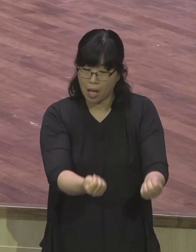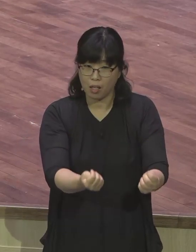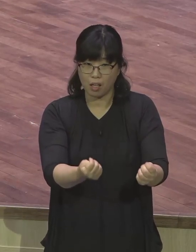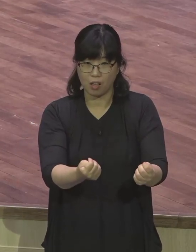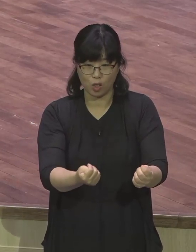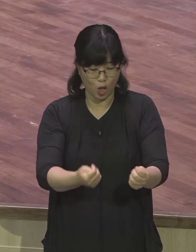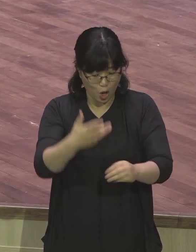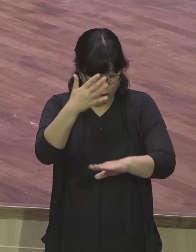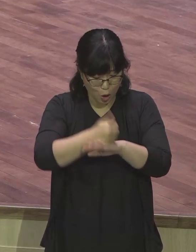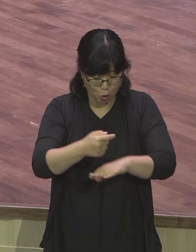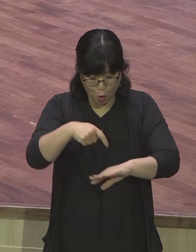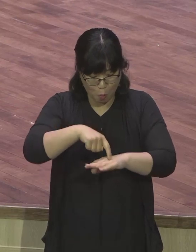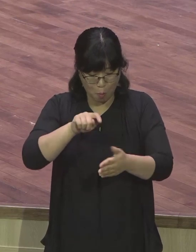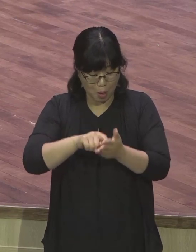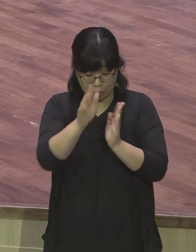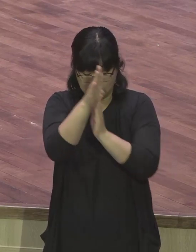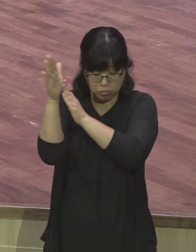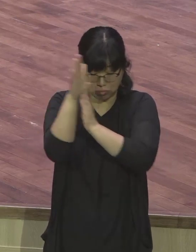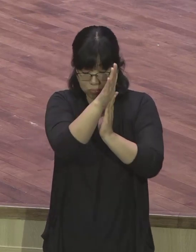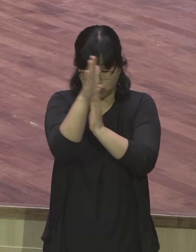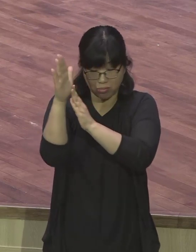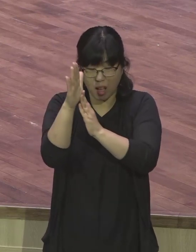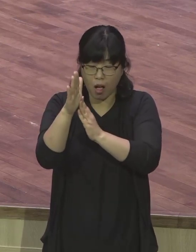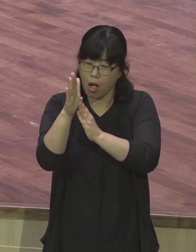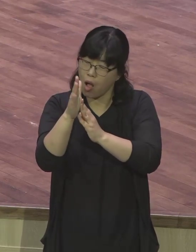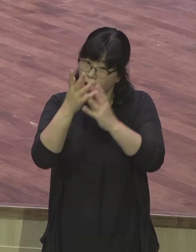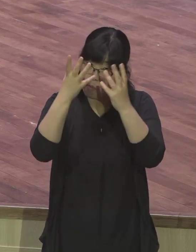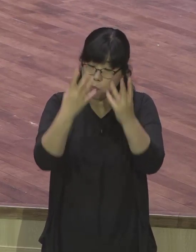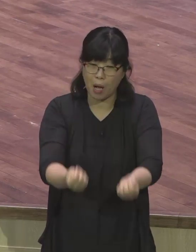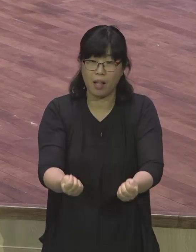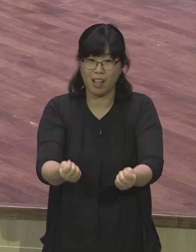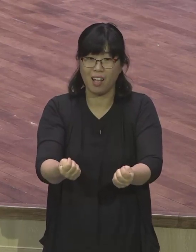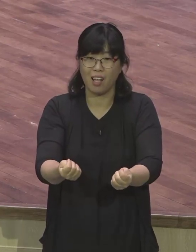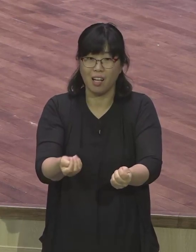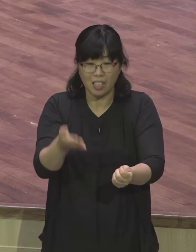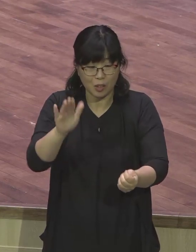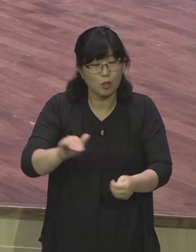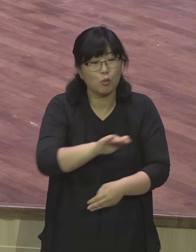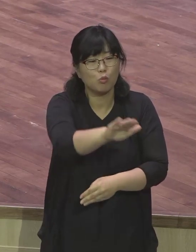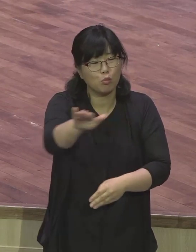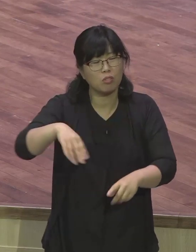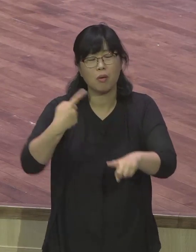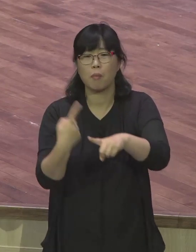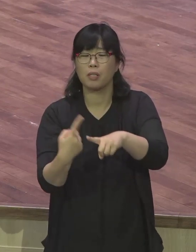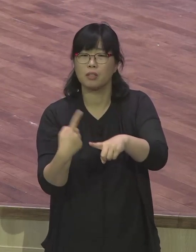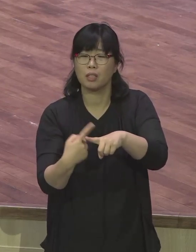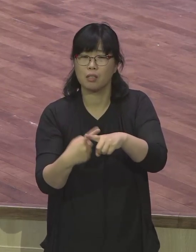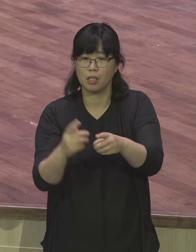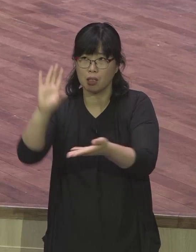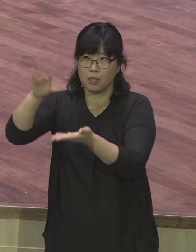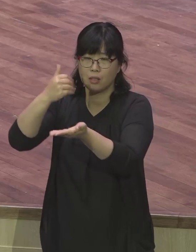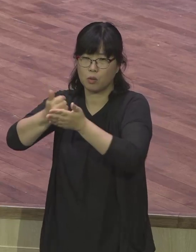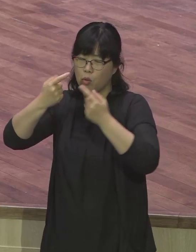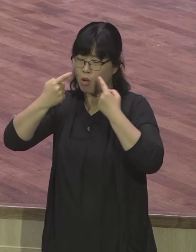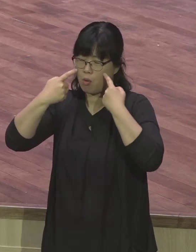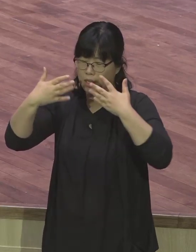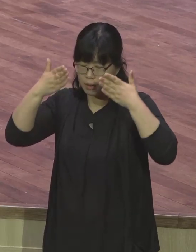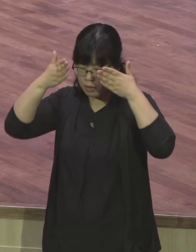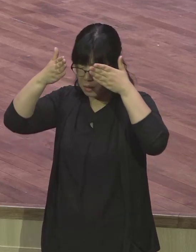만들어가고 있는데 우리도 그리스도에 집중하지 않으면 이러한 세상 속에서 흔들리고 넘어지고 무너질 수